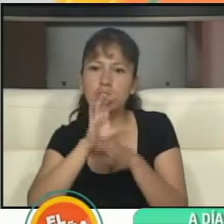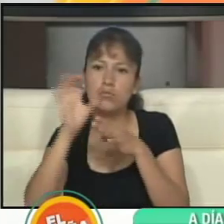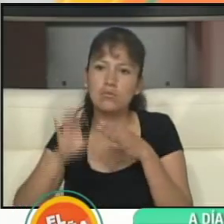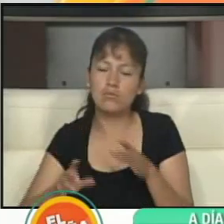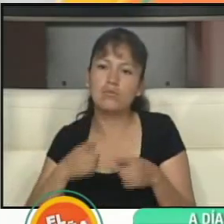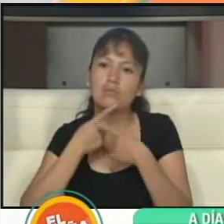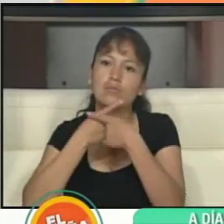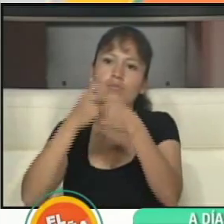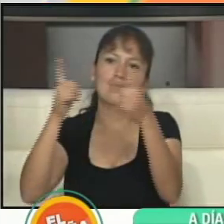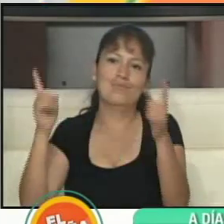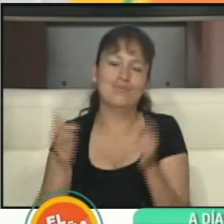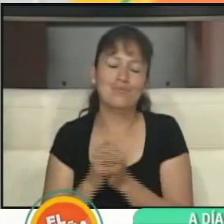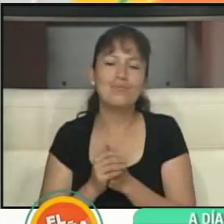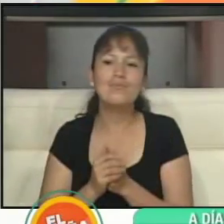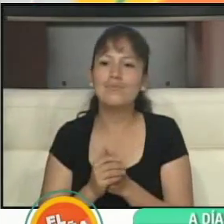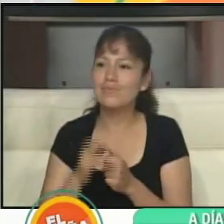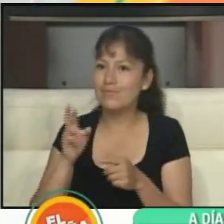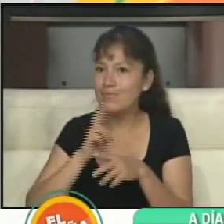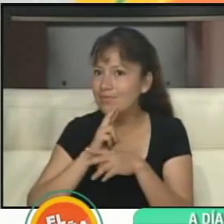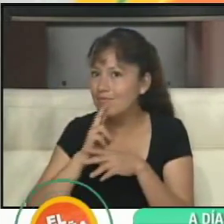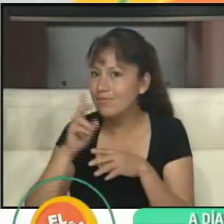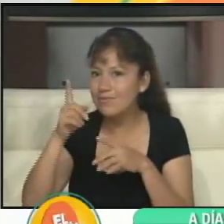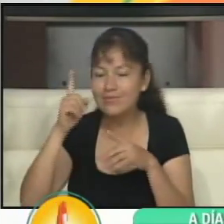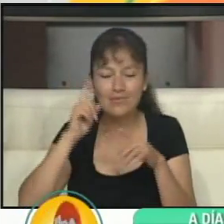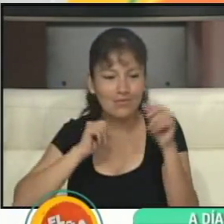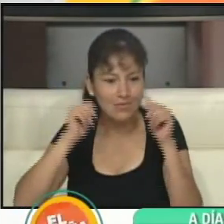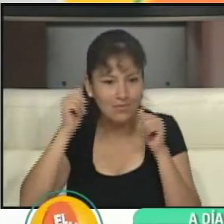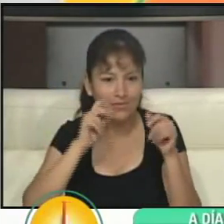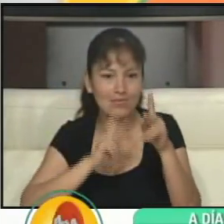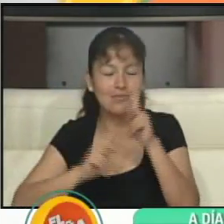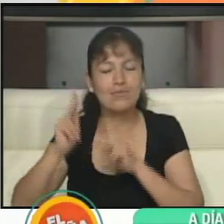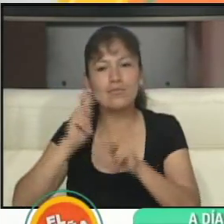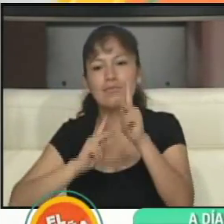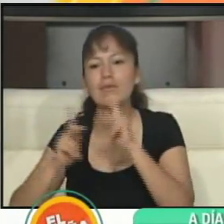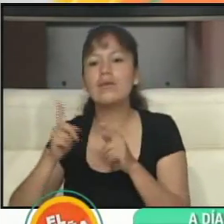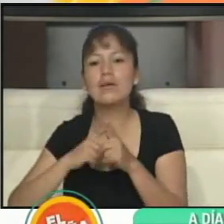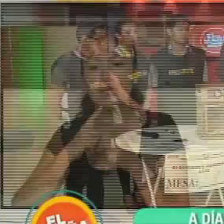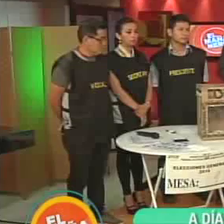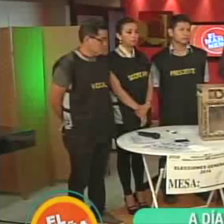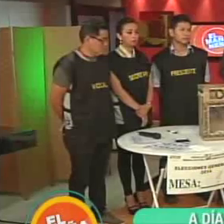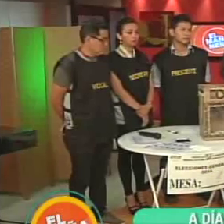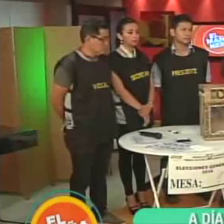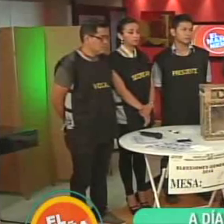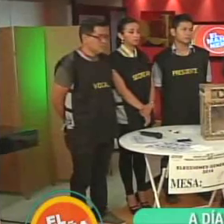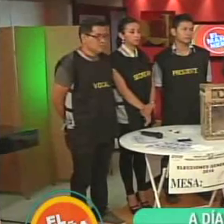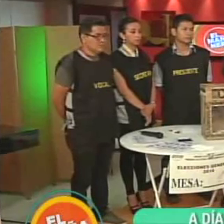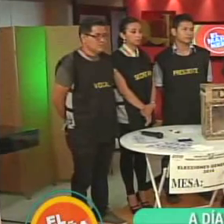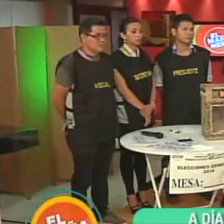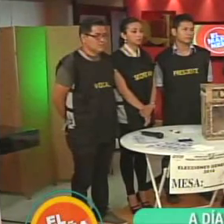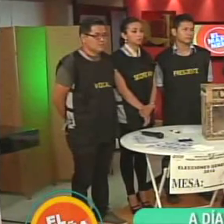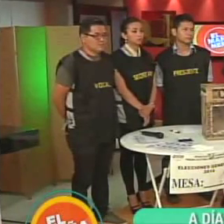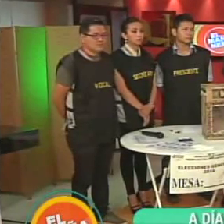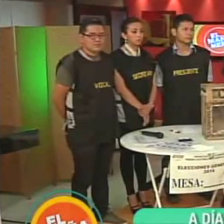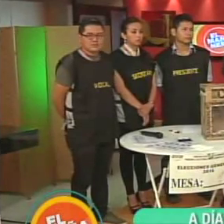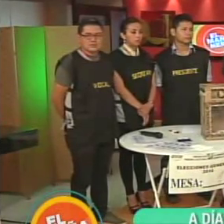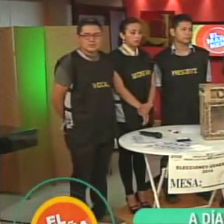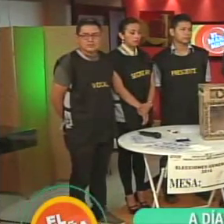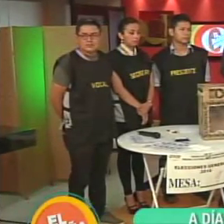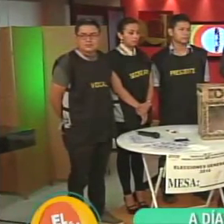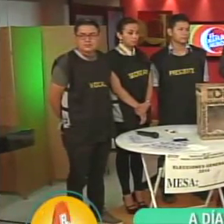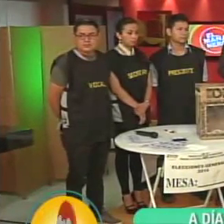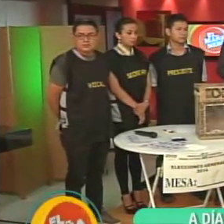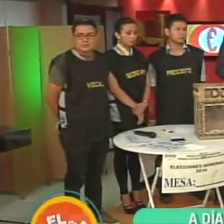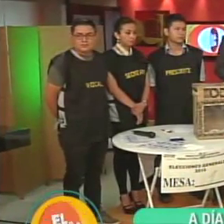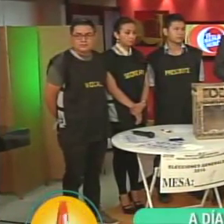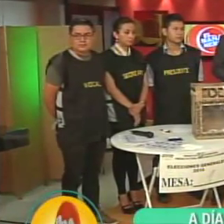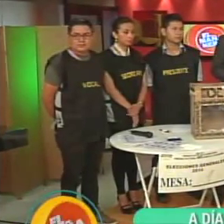Muy bien. Hemos tratado entonces de responder todas las dudas que la población puede tener en torno a la votación que se va a llevar a cabo este día